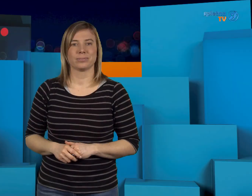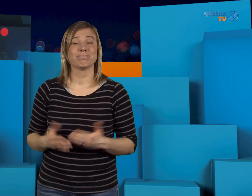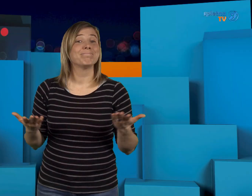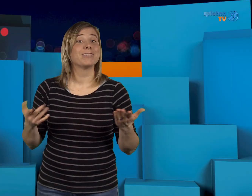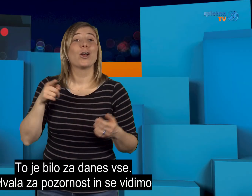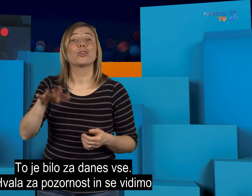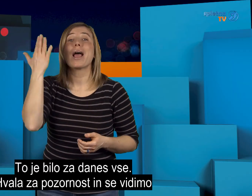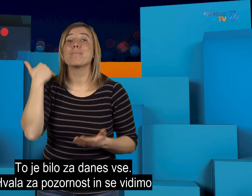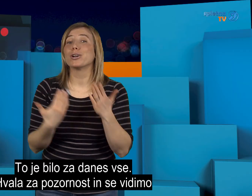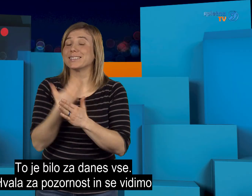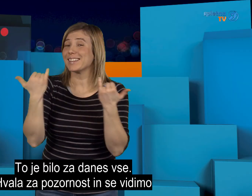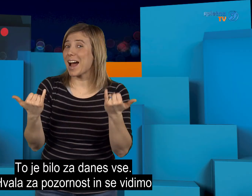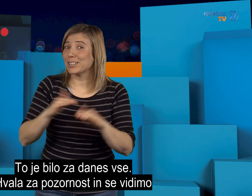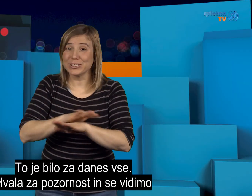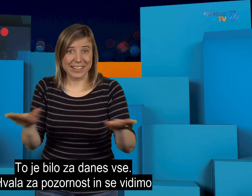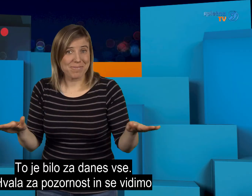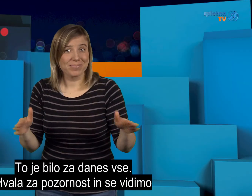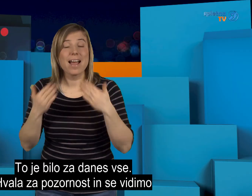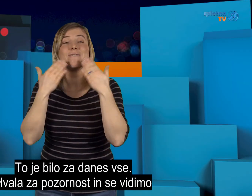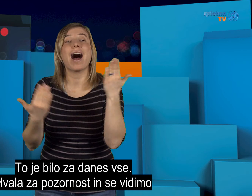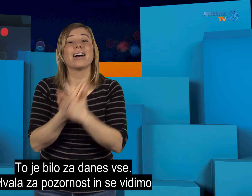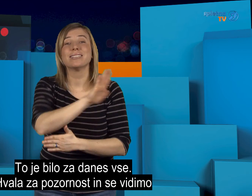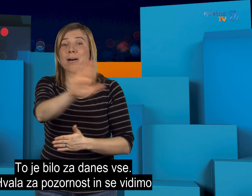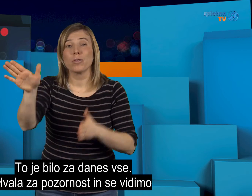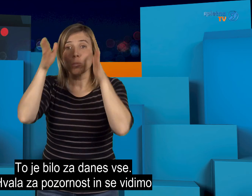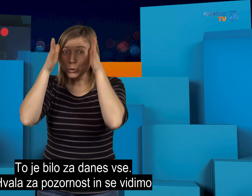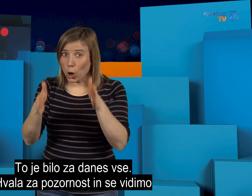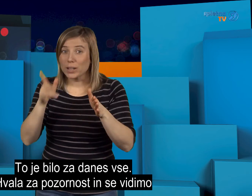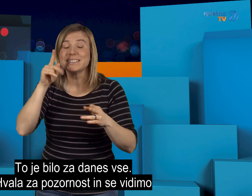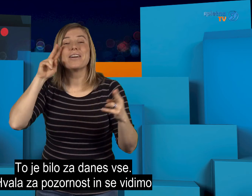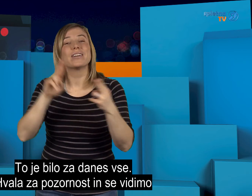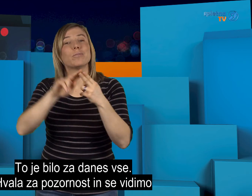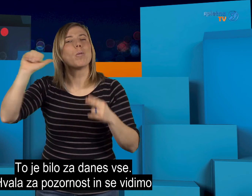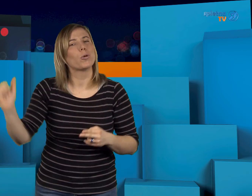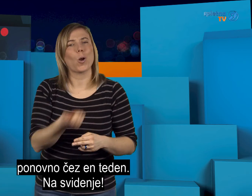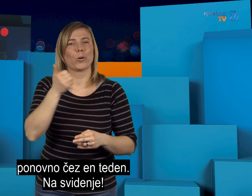To je bilo vse v tokratni odaji. Hvala za pozornost in se vidimo ponovno čez en teden.